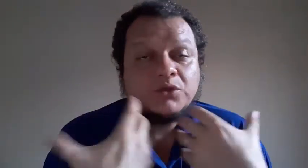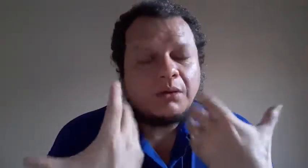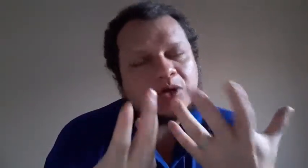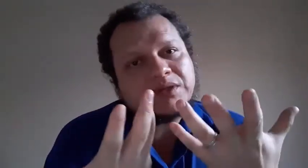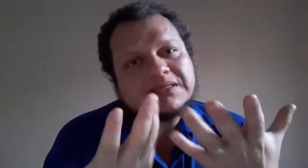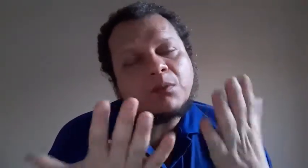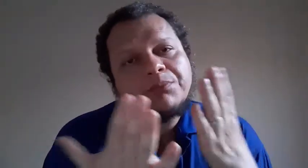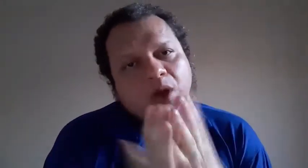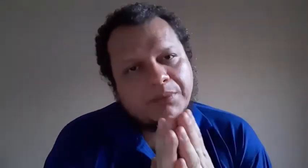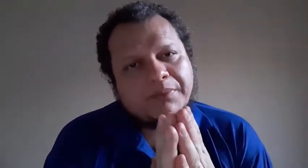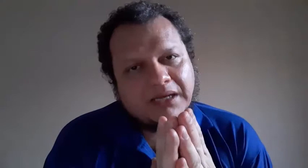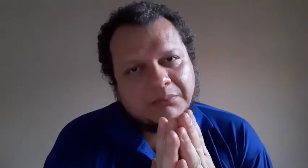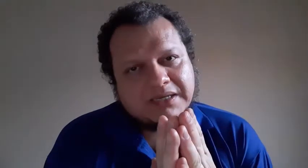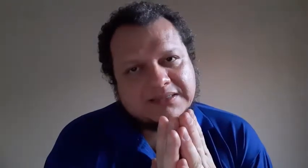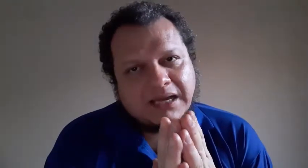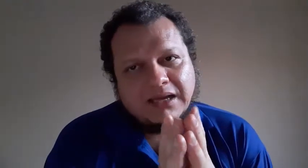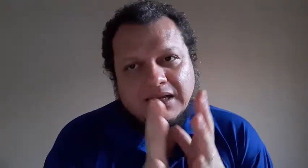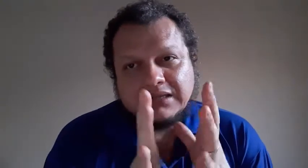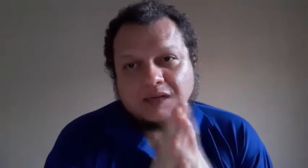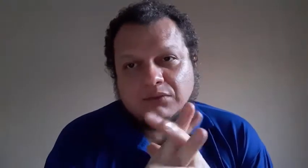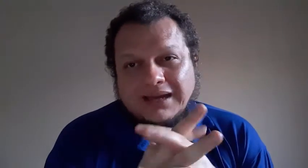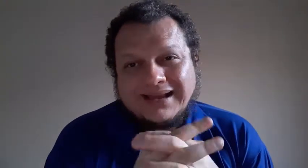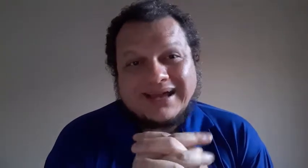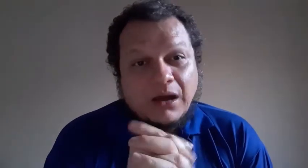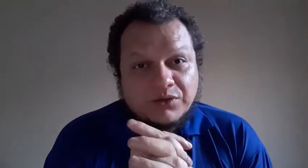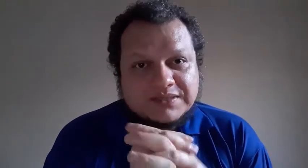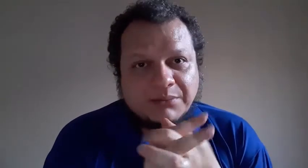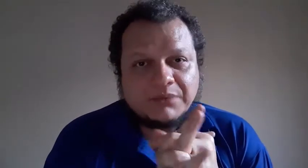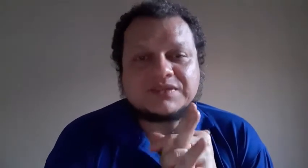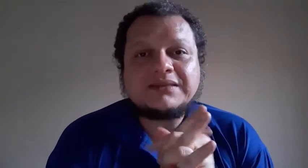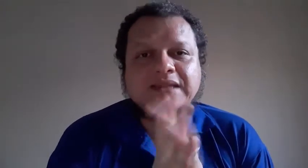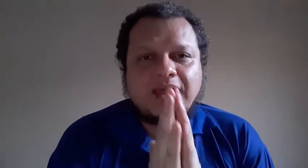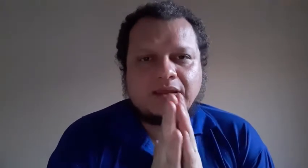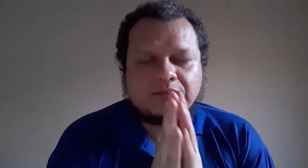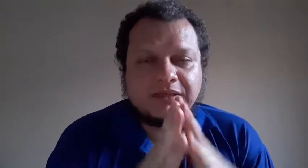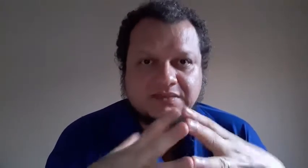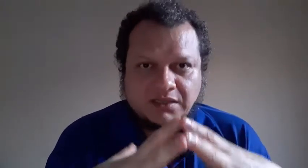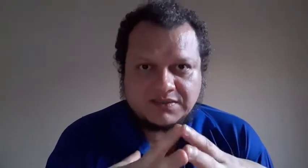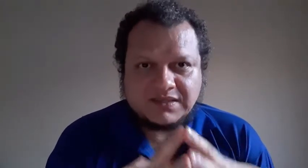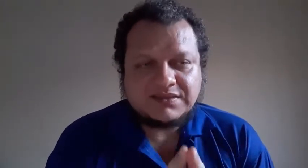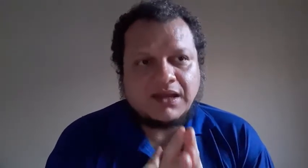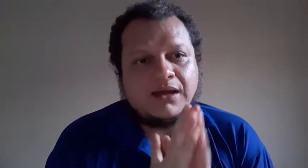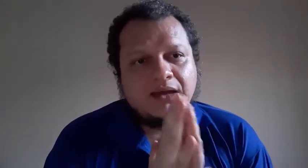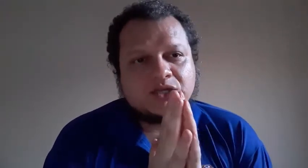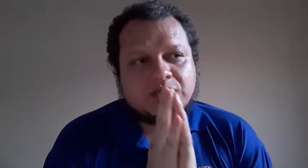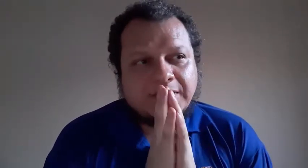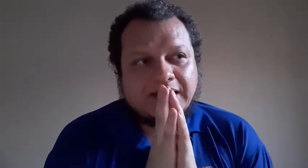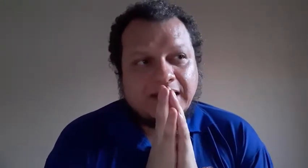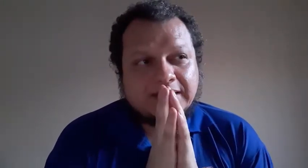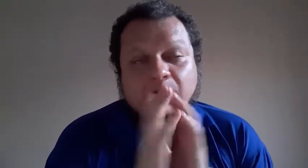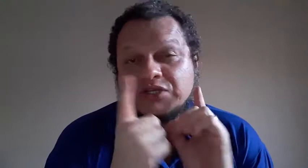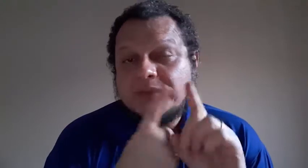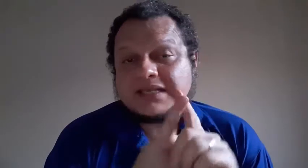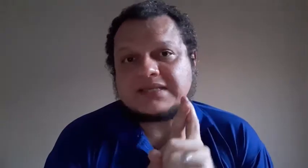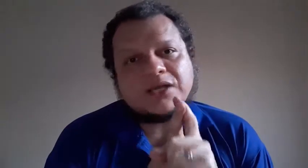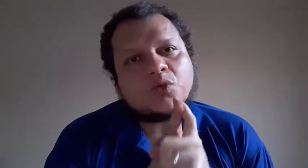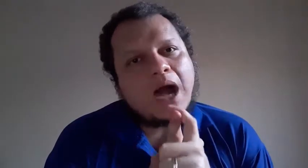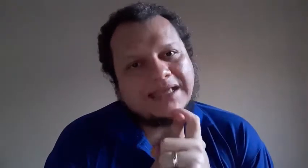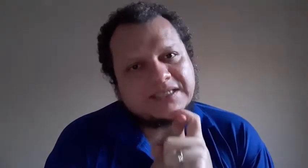não é uma anotação própria para libras, tá? Então, é legal nós sabermos que tem pesquisas, tá? Tem uma chamada signwriting,